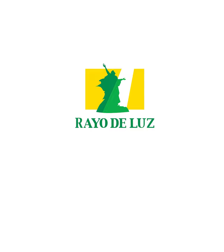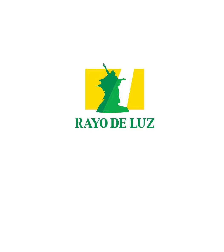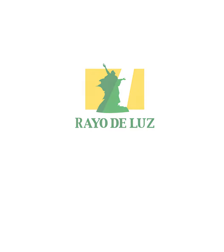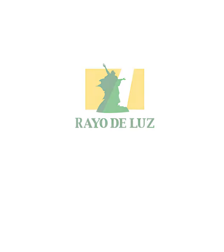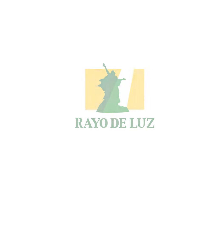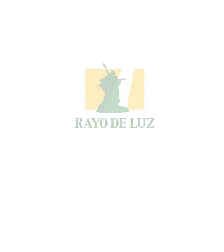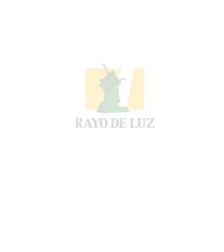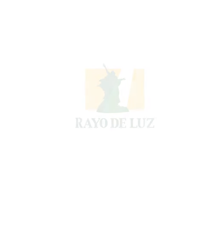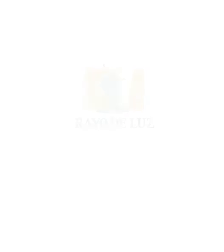¡Gracias por ver el video! Gracias.